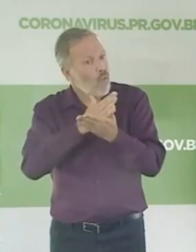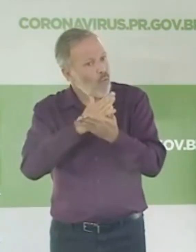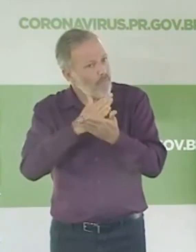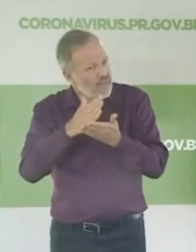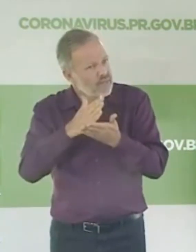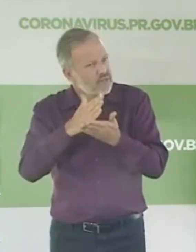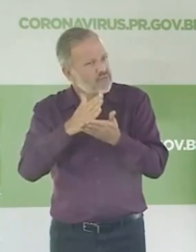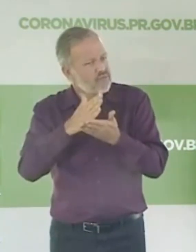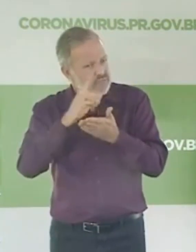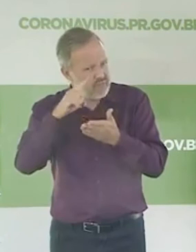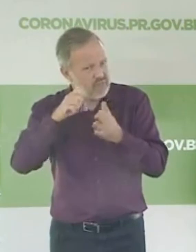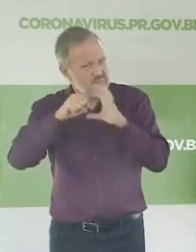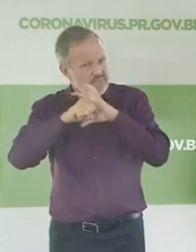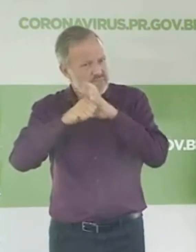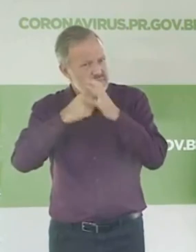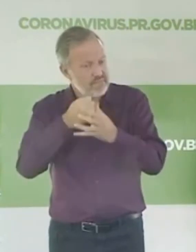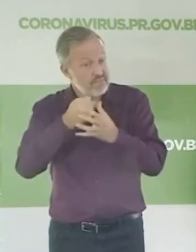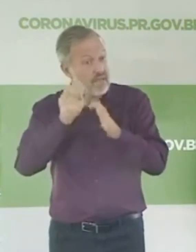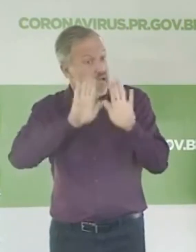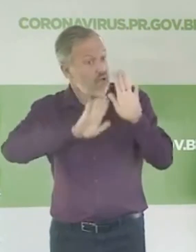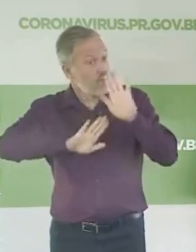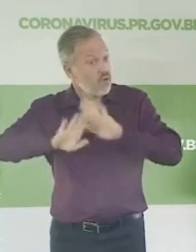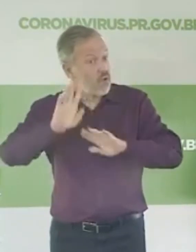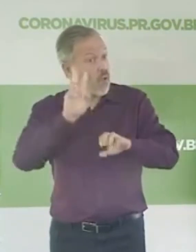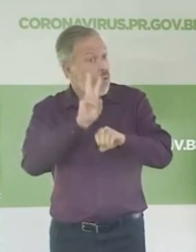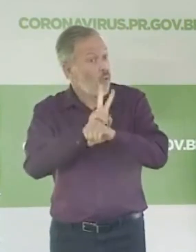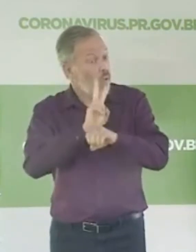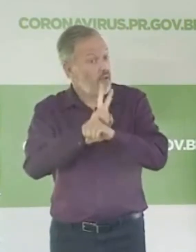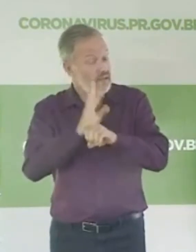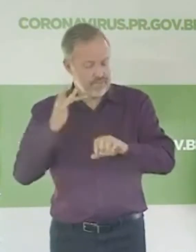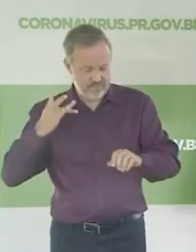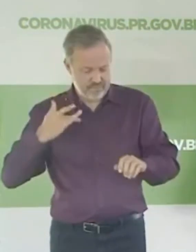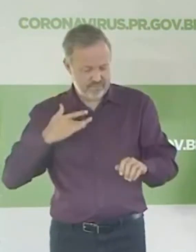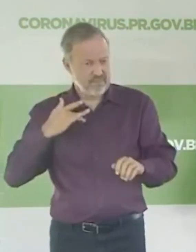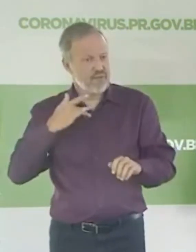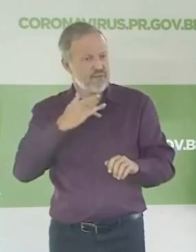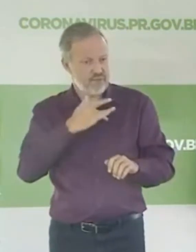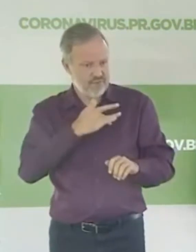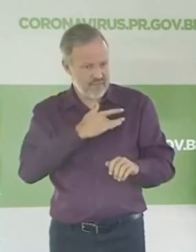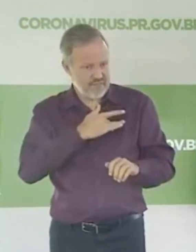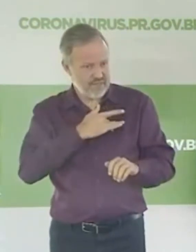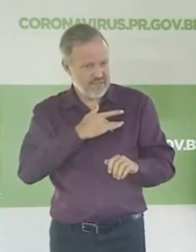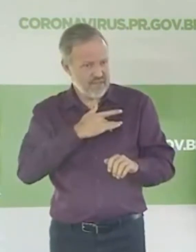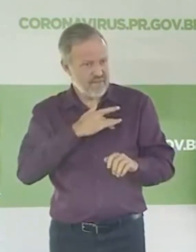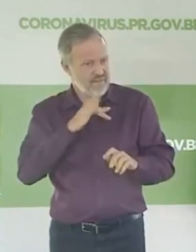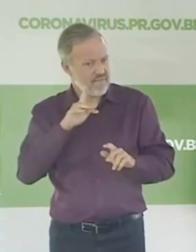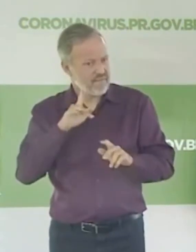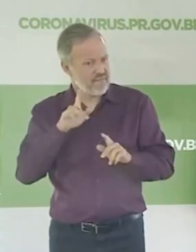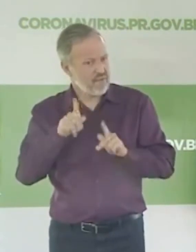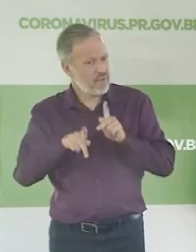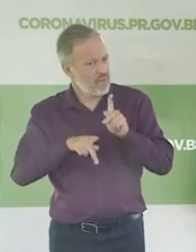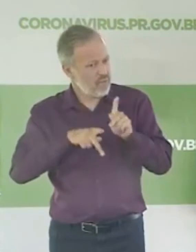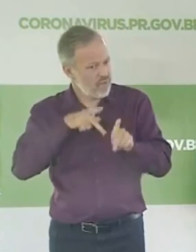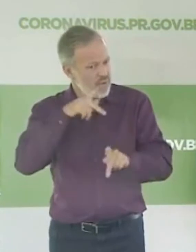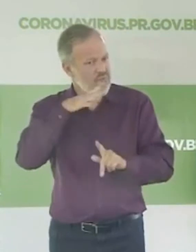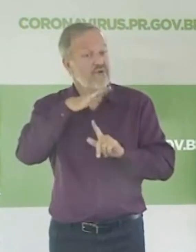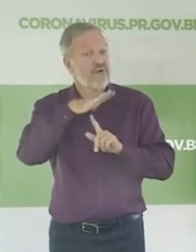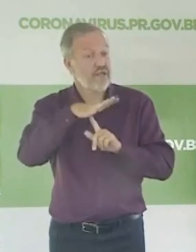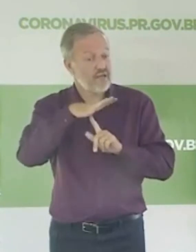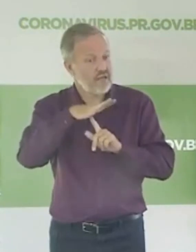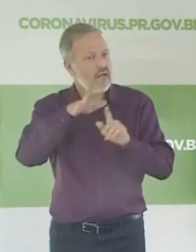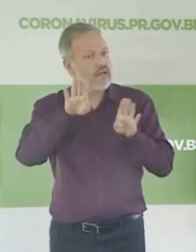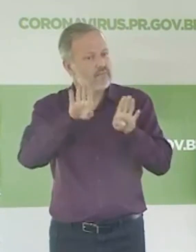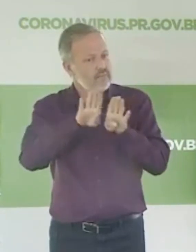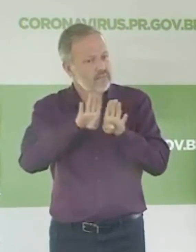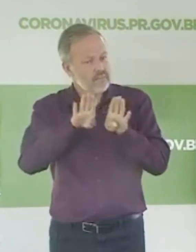é cuidar da saúde das pessoas, que é o que a nossa Secretaria de Saúde vem fazendo, com o nosso secretário Beto Preto, e também o olhar